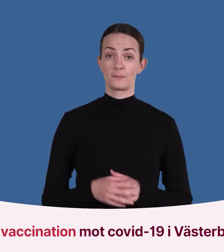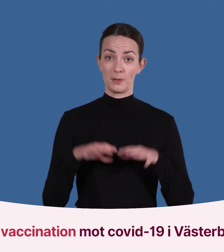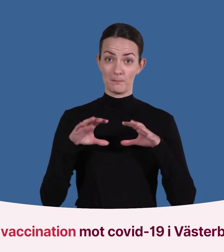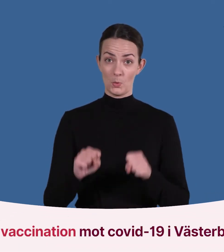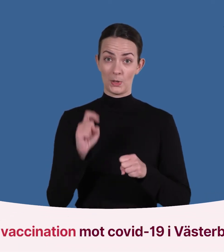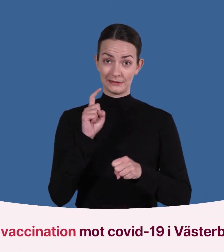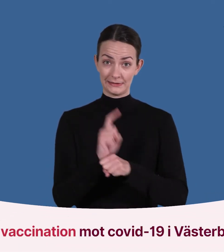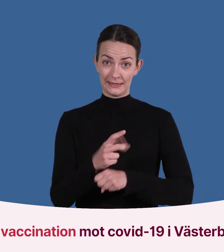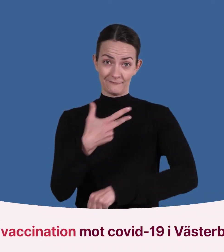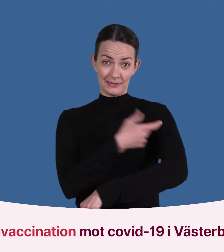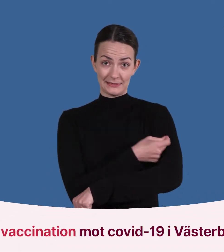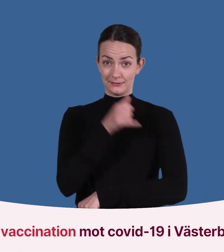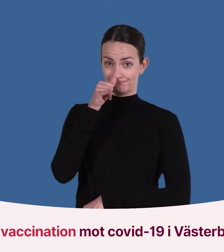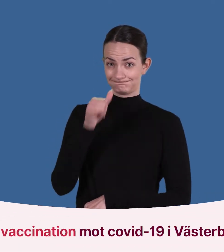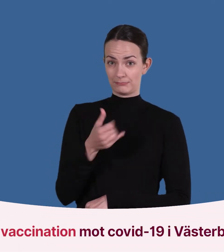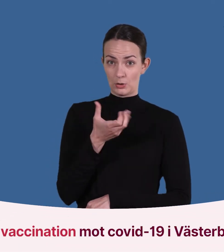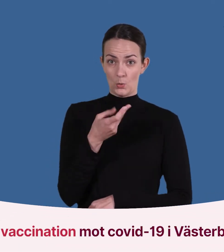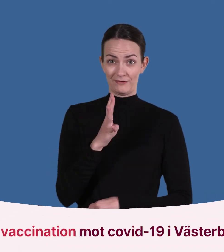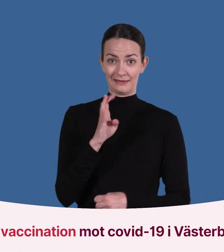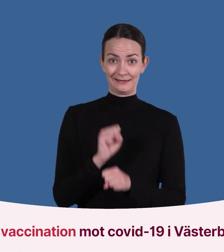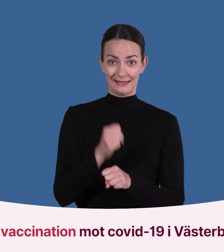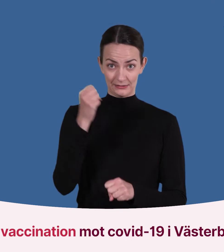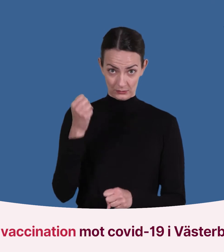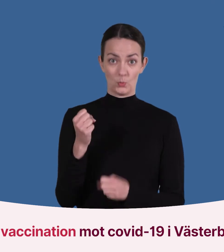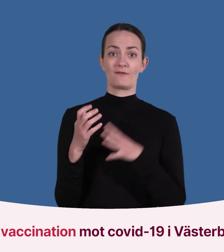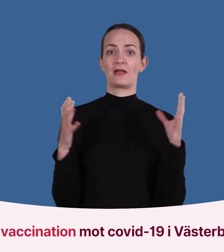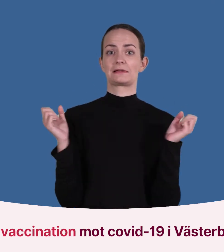Boka tid för vaccination mot covid-19 i Västerbottens län